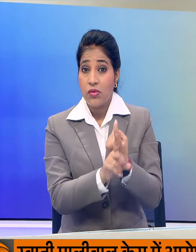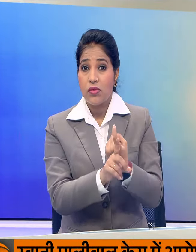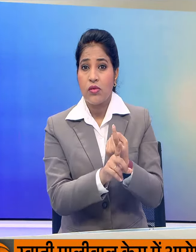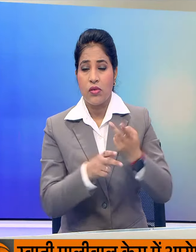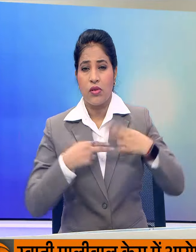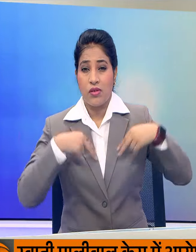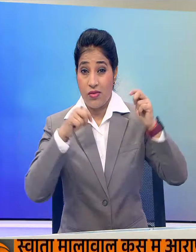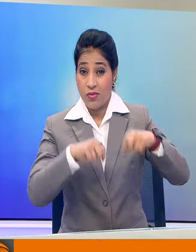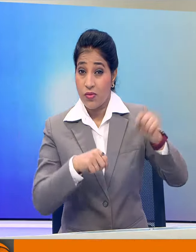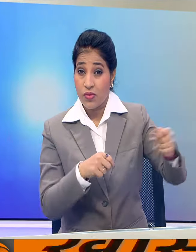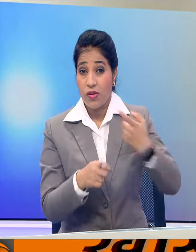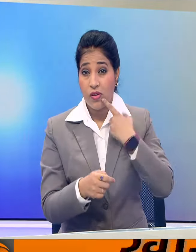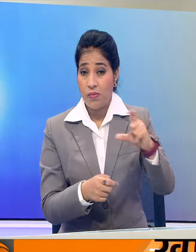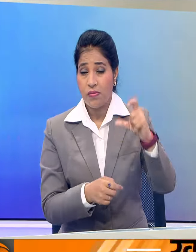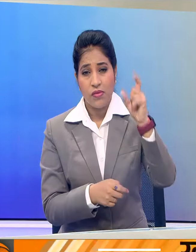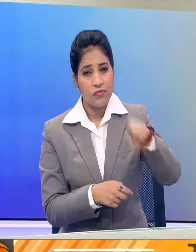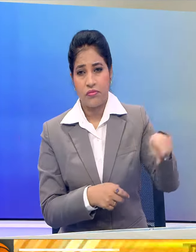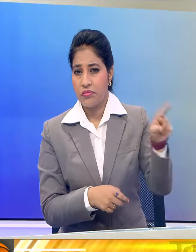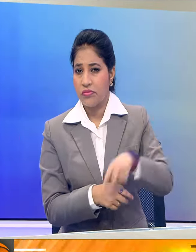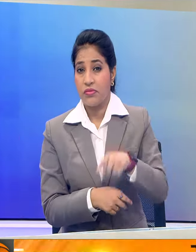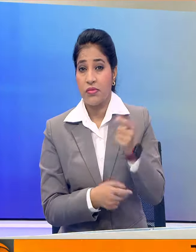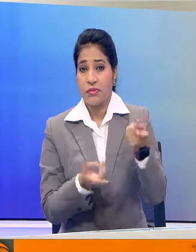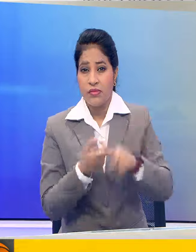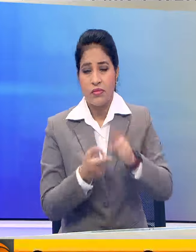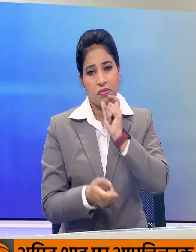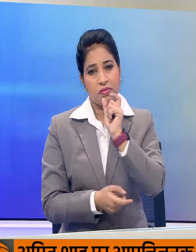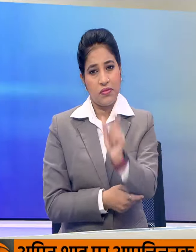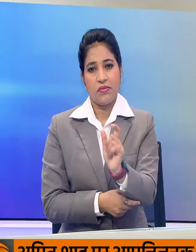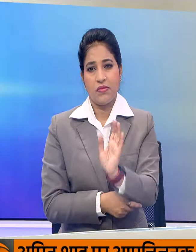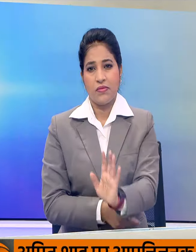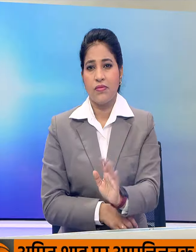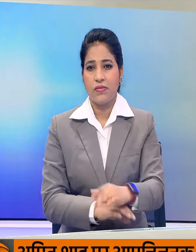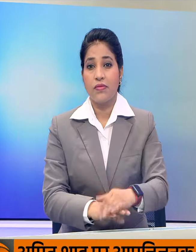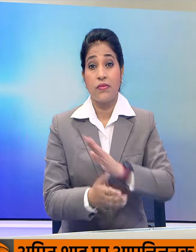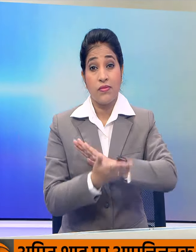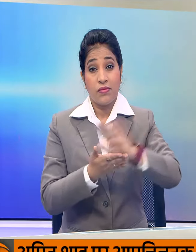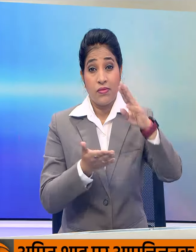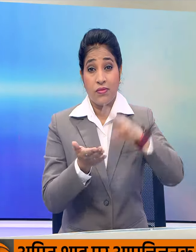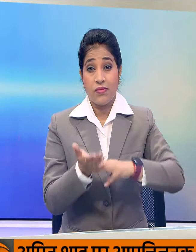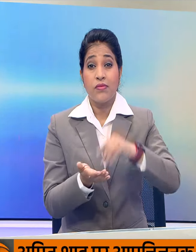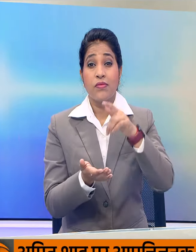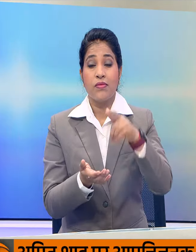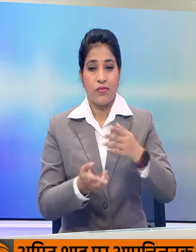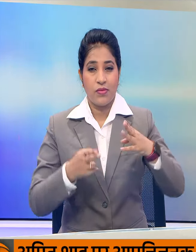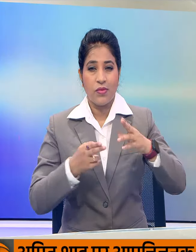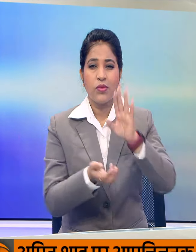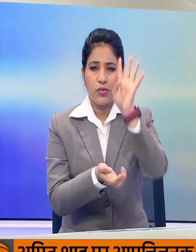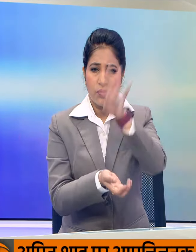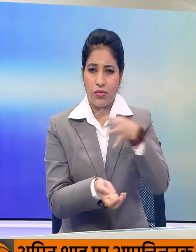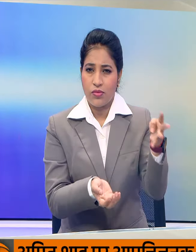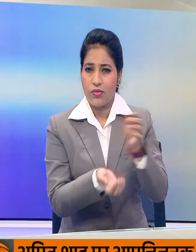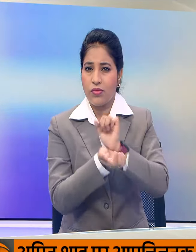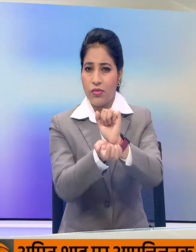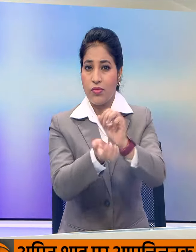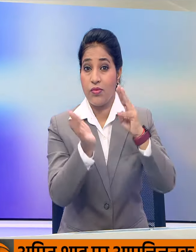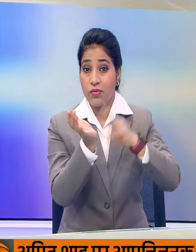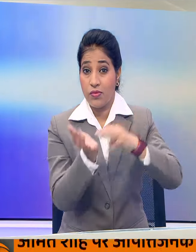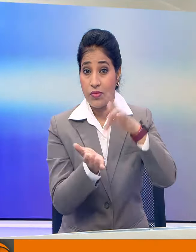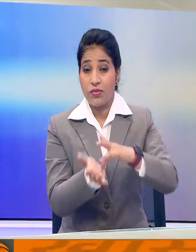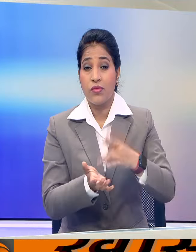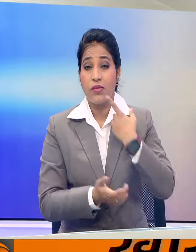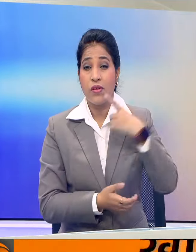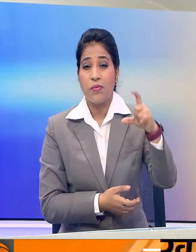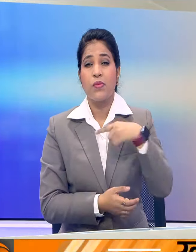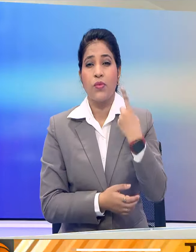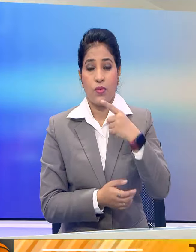जमानत याचि का खारिच करते हुए ये टिपने की हमीरपुर के थाना मौधहा में याची